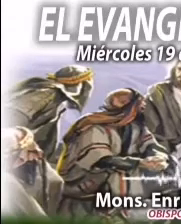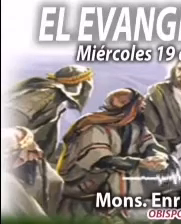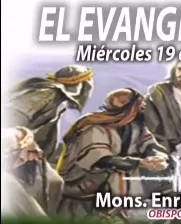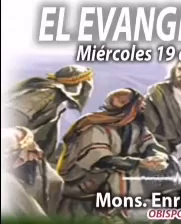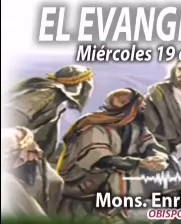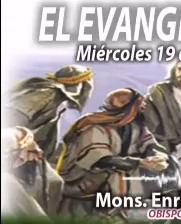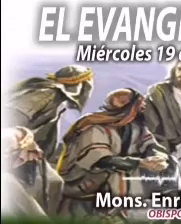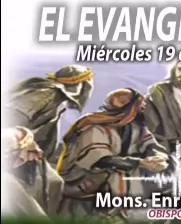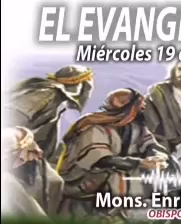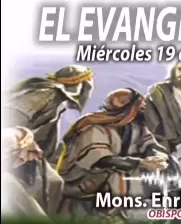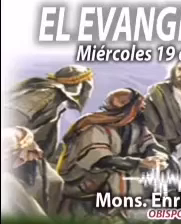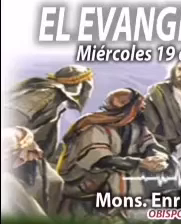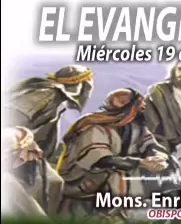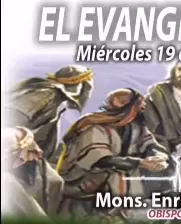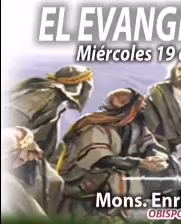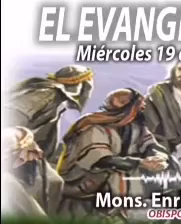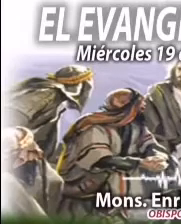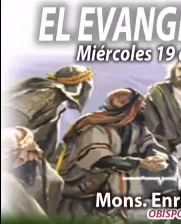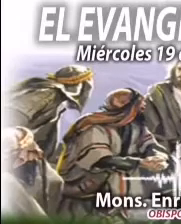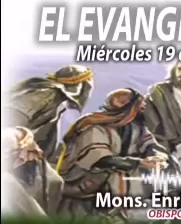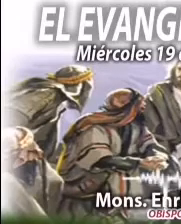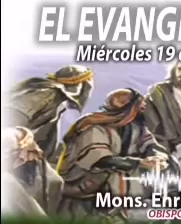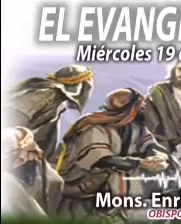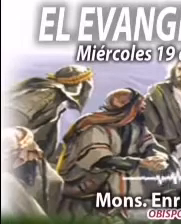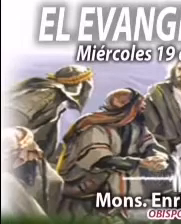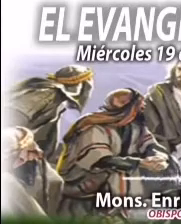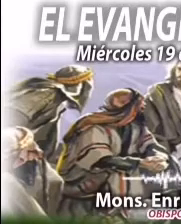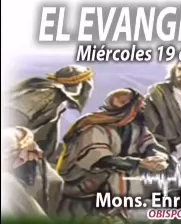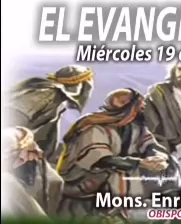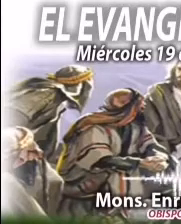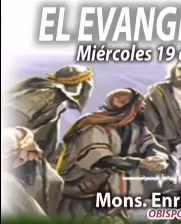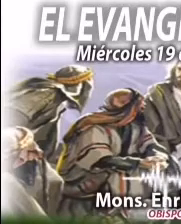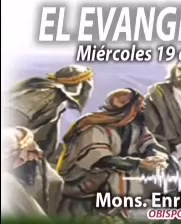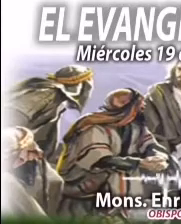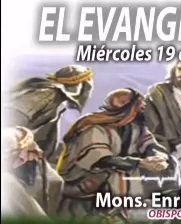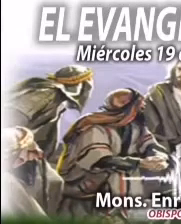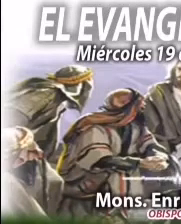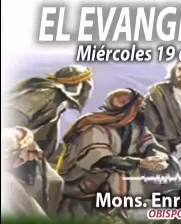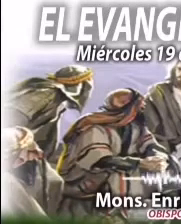fortalezcamos nuestra fe. Seamos testigos de Jesús, vivo y resucitado.